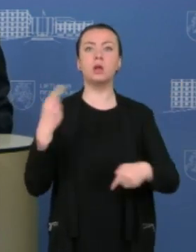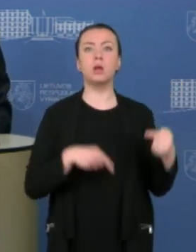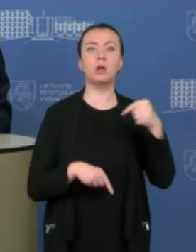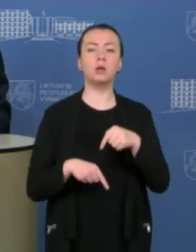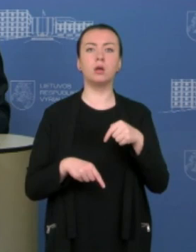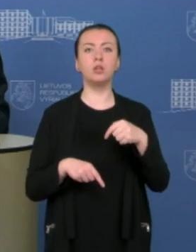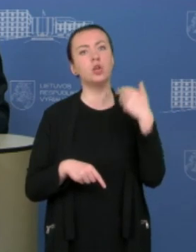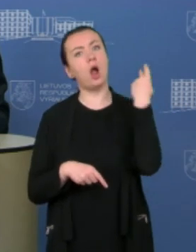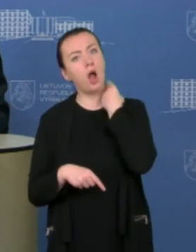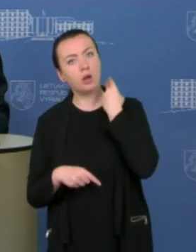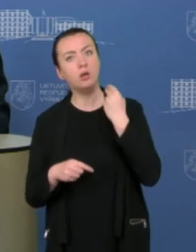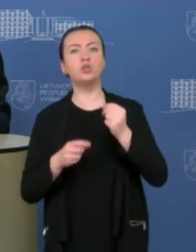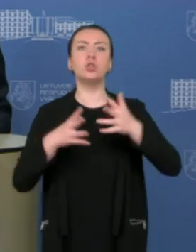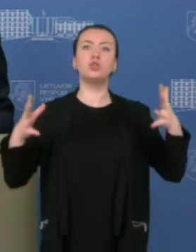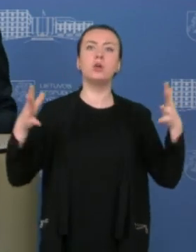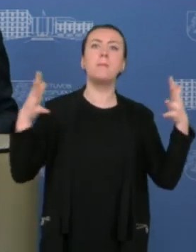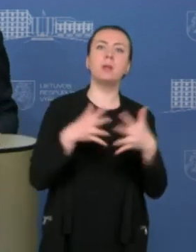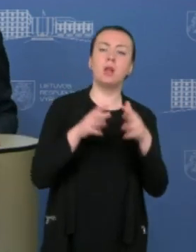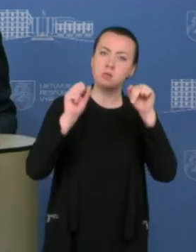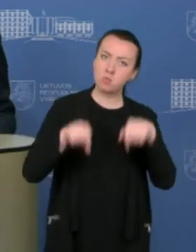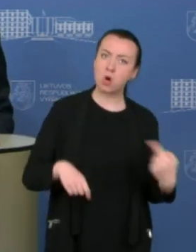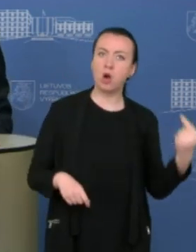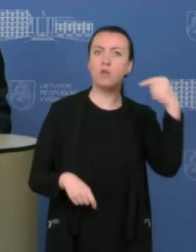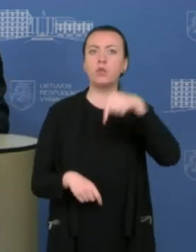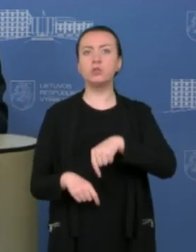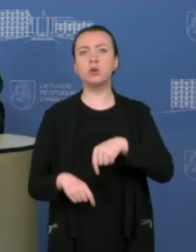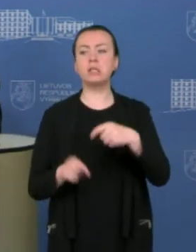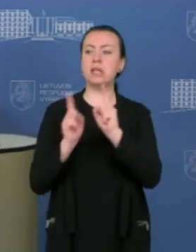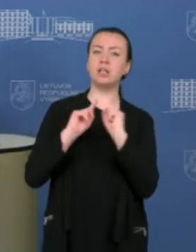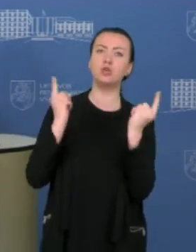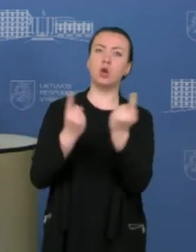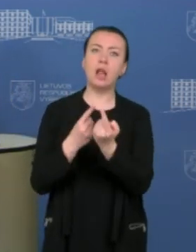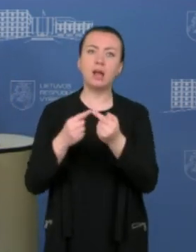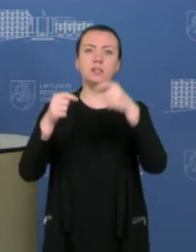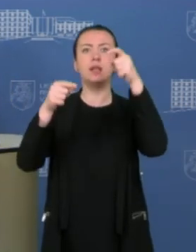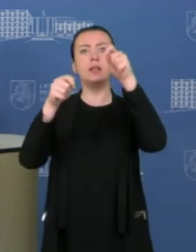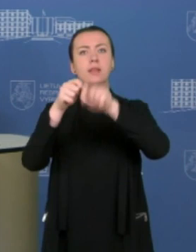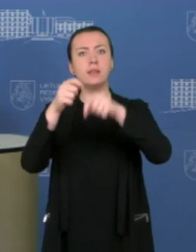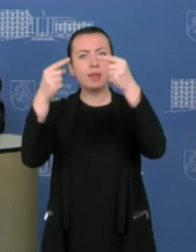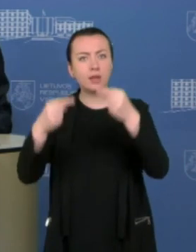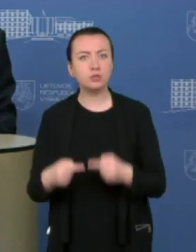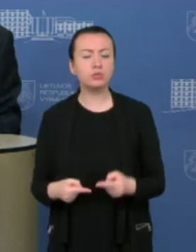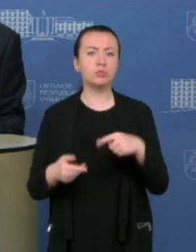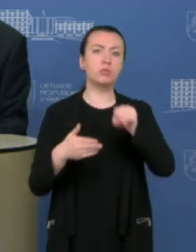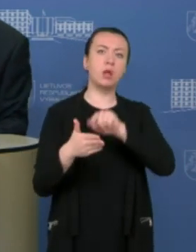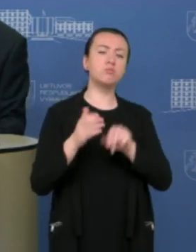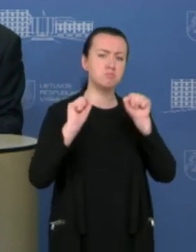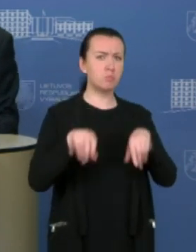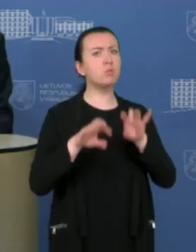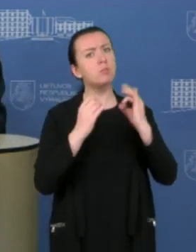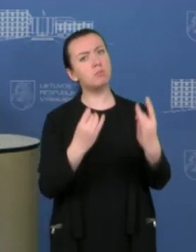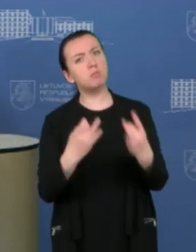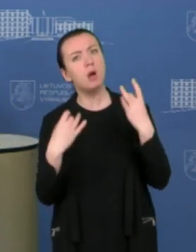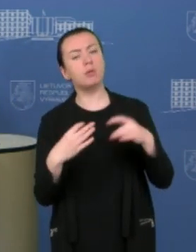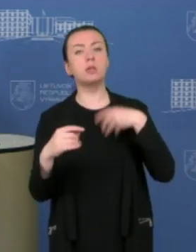Jungtinės karalystės? Čia kalbant apie savizoliaciją, apie testus ir taip toliau.